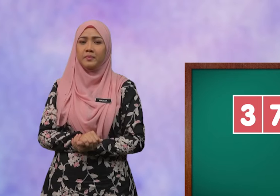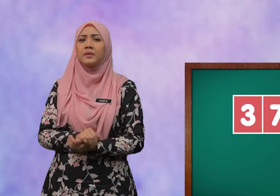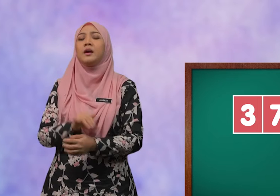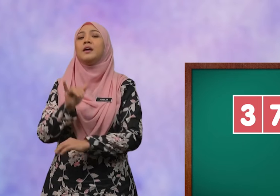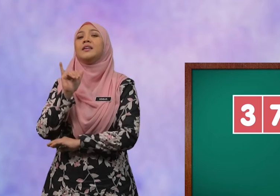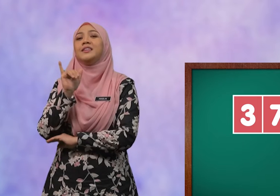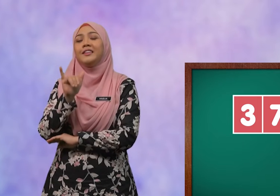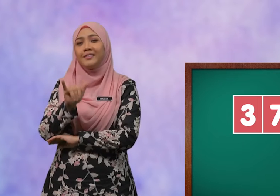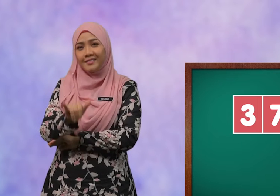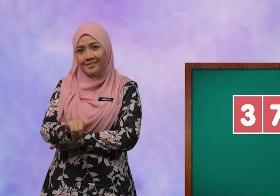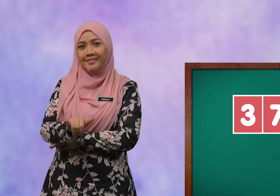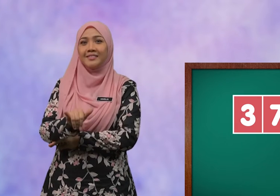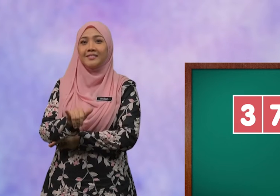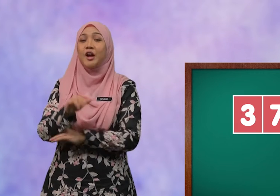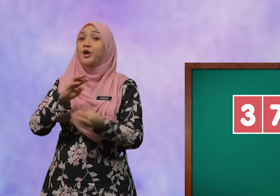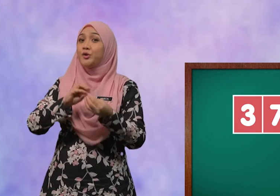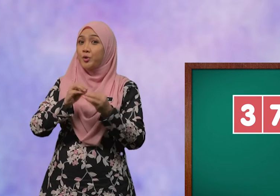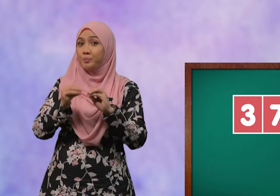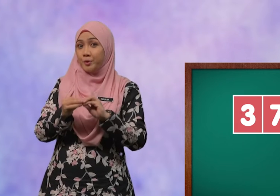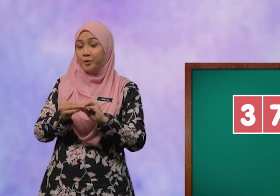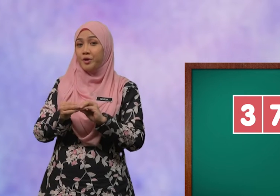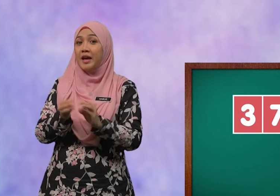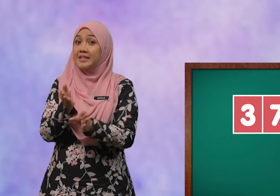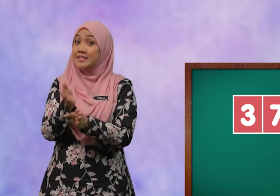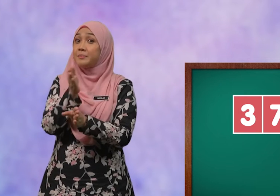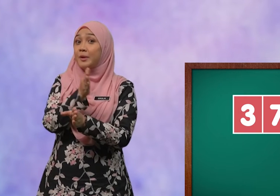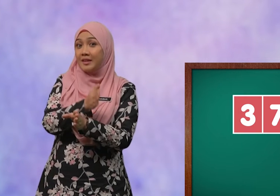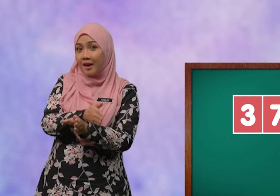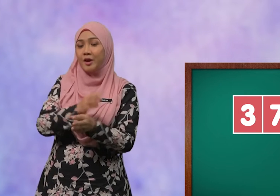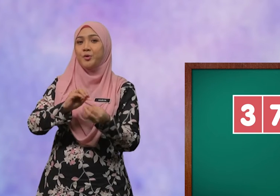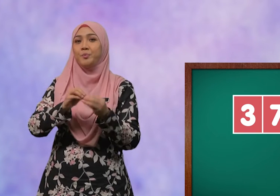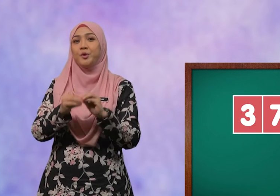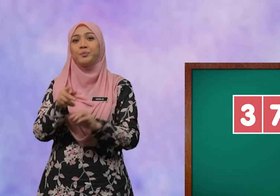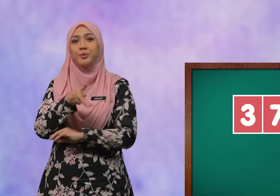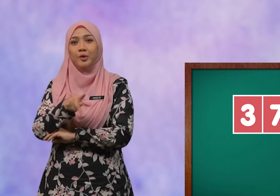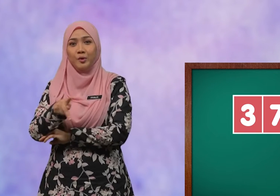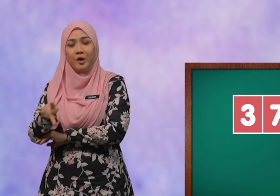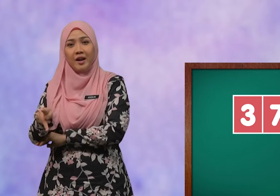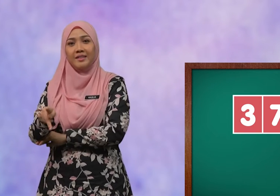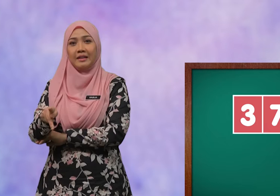Ya, nombor di sebelah nombor puluh adalah